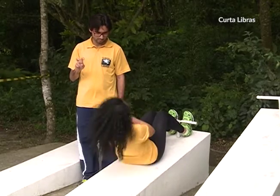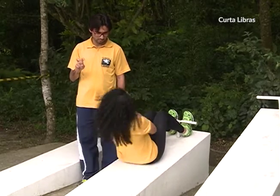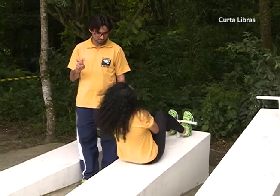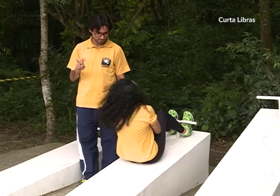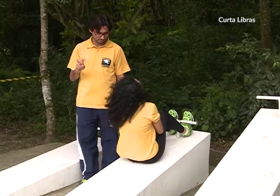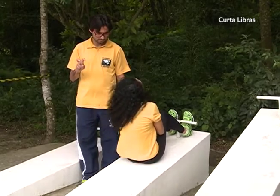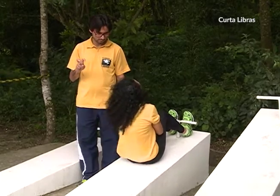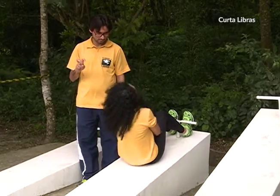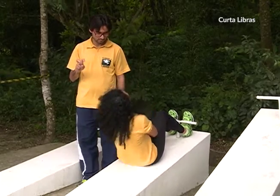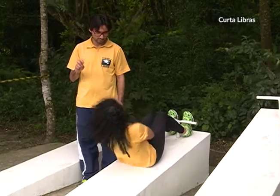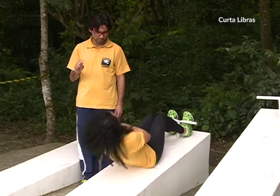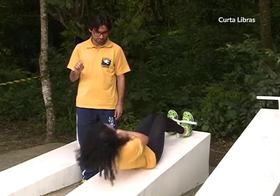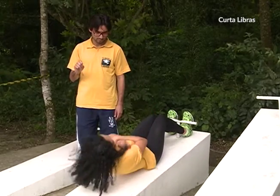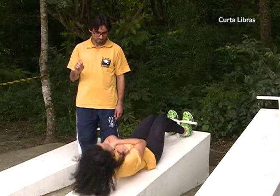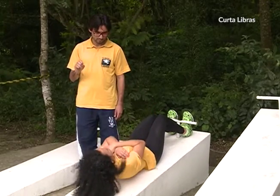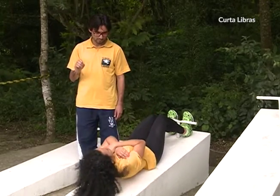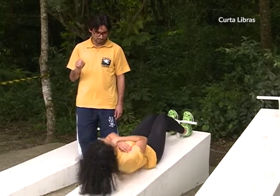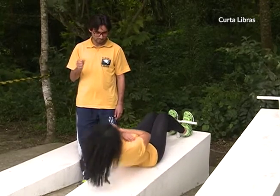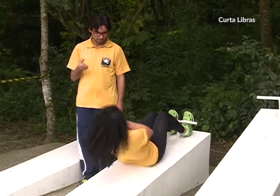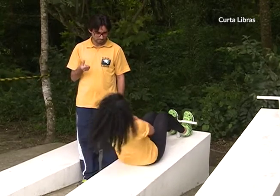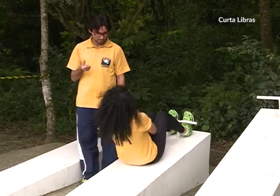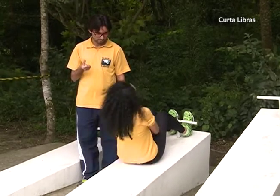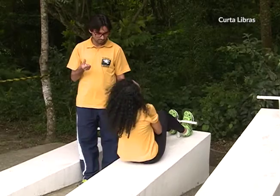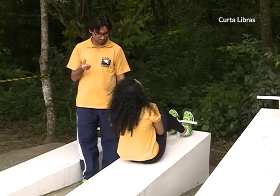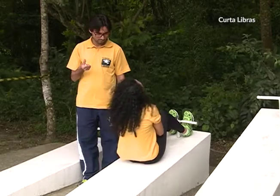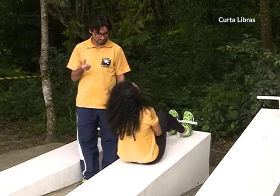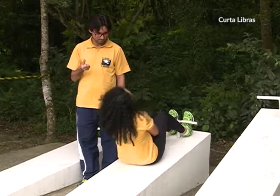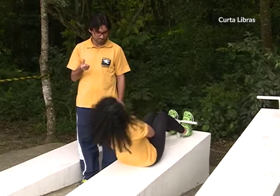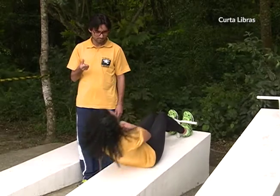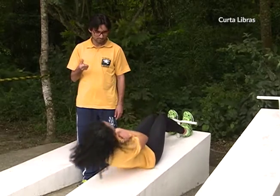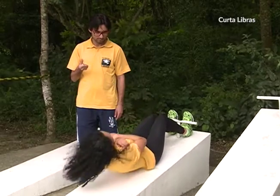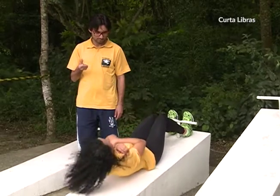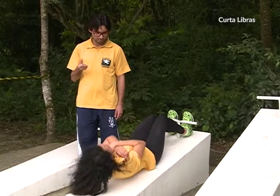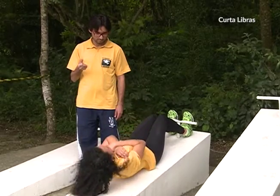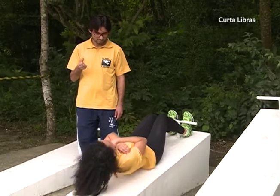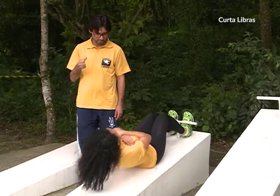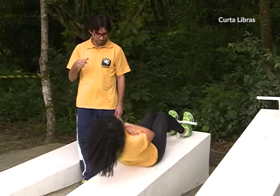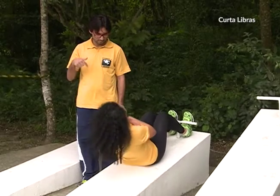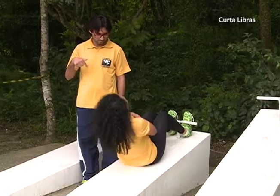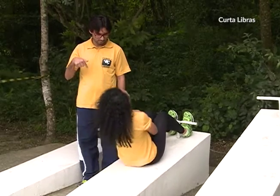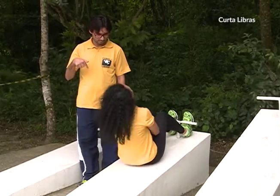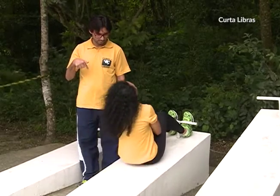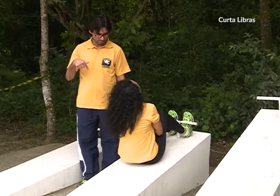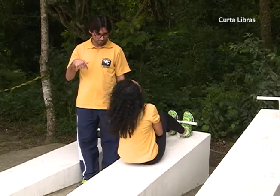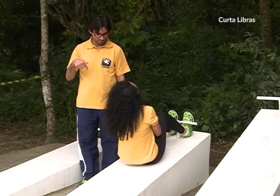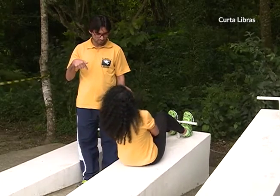5. 1, 2, 6, 7,